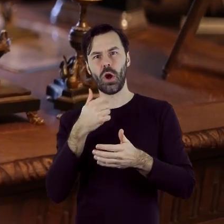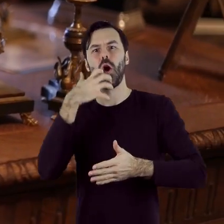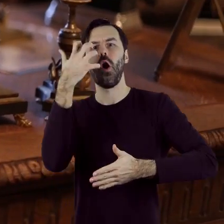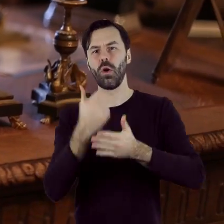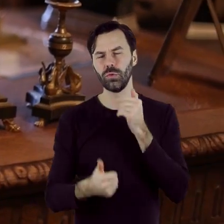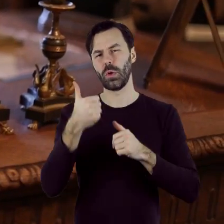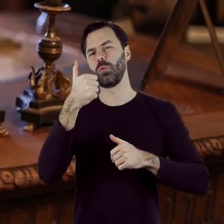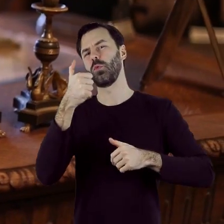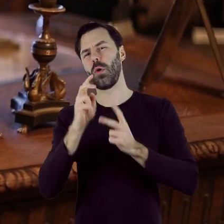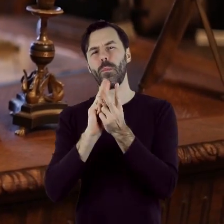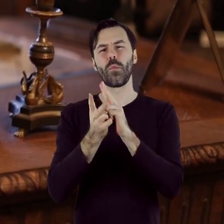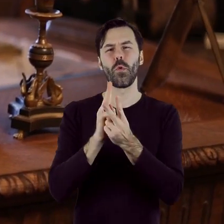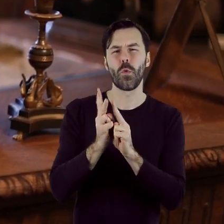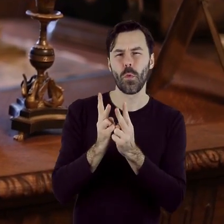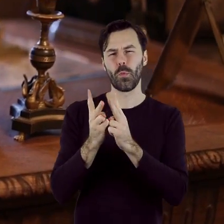posługiwać się mógł Izrael Poznański.